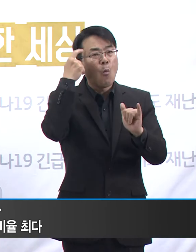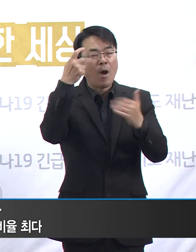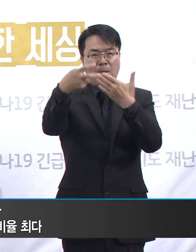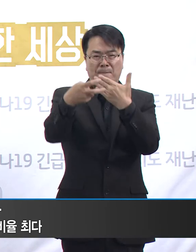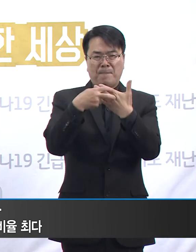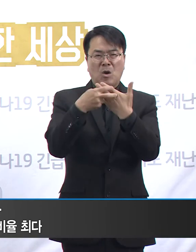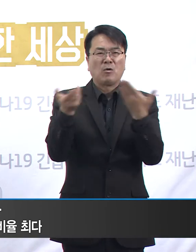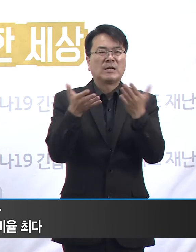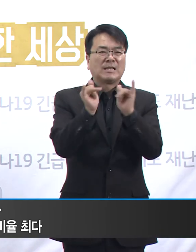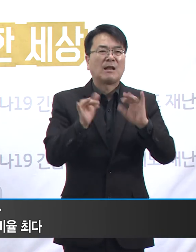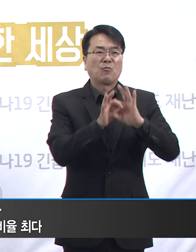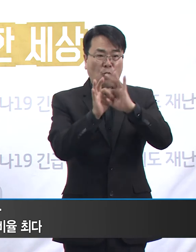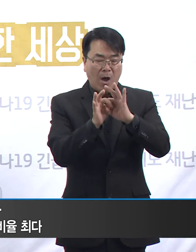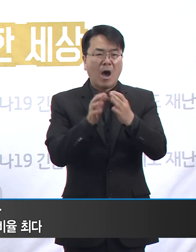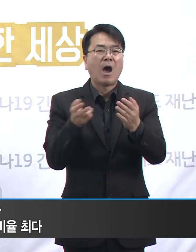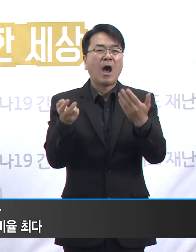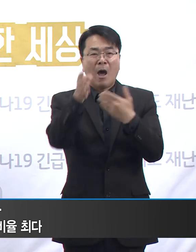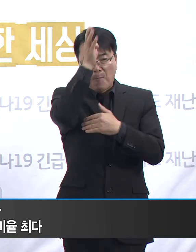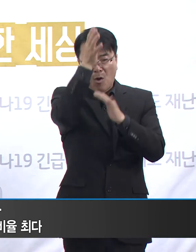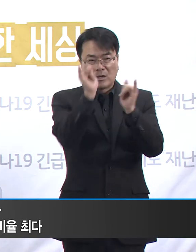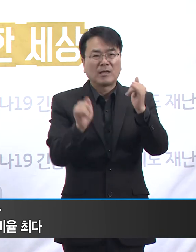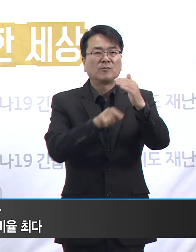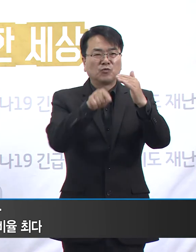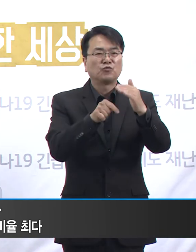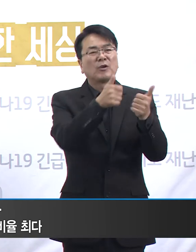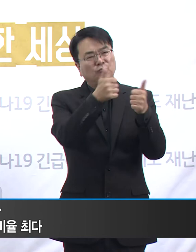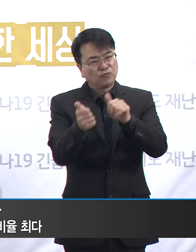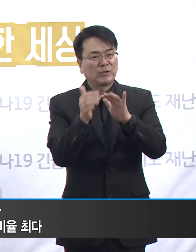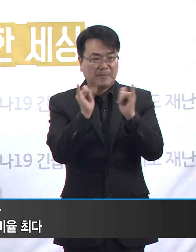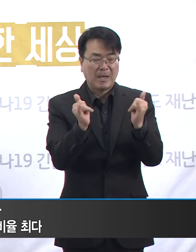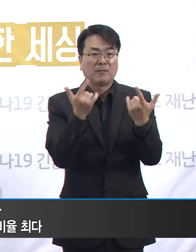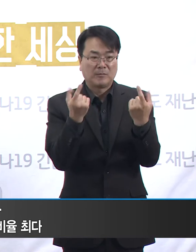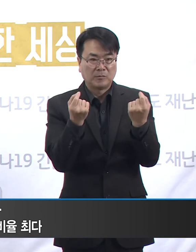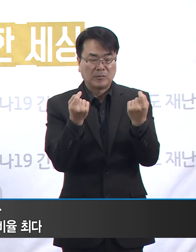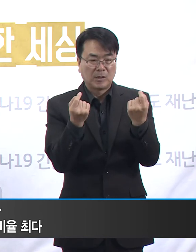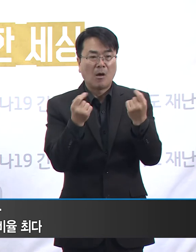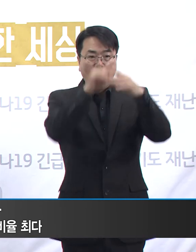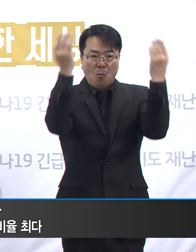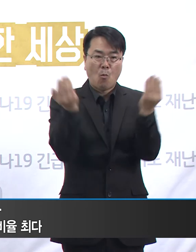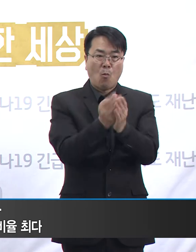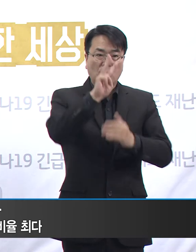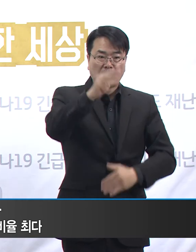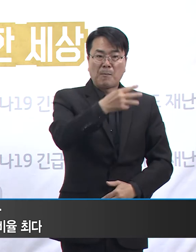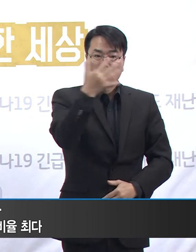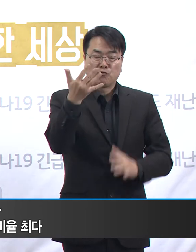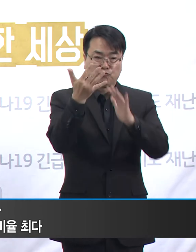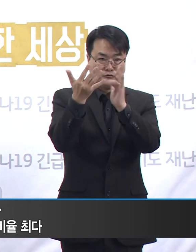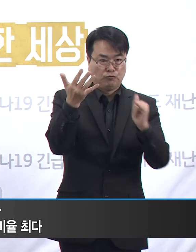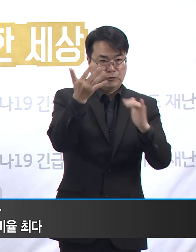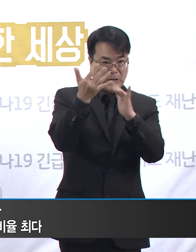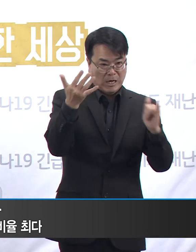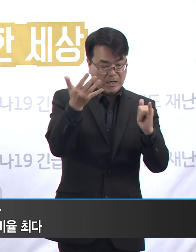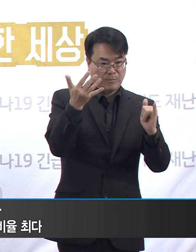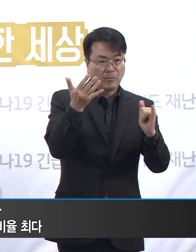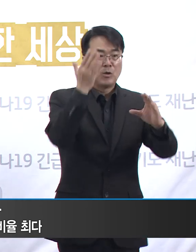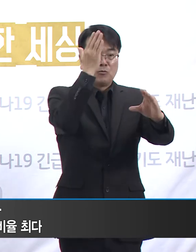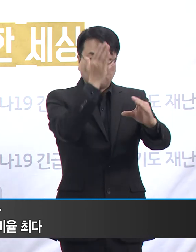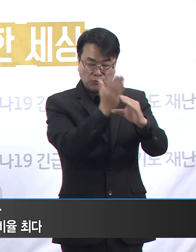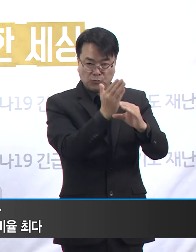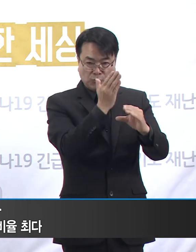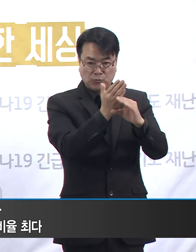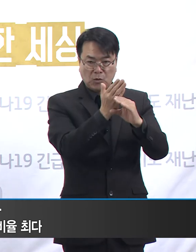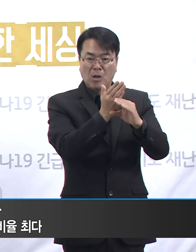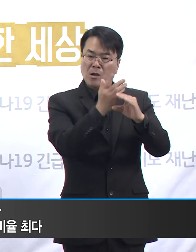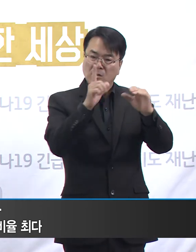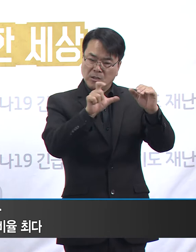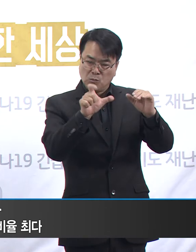감염자 중에서 발생했습니다. 의료 관련 감염으로 분류된 확진자 309명의 단순 계산 사망률은 12.65